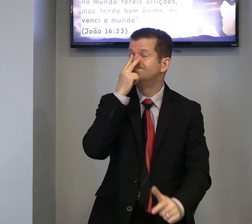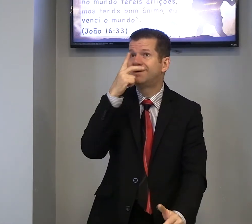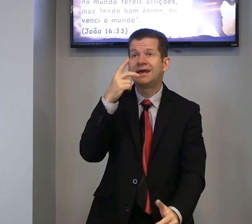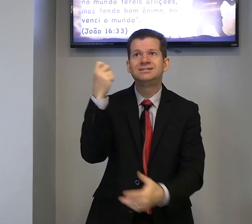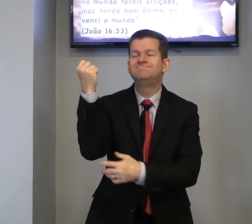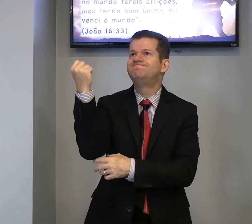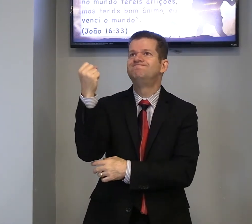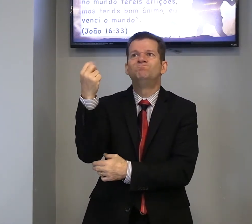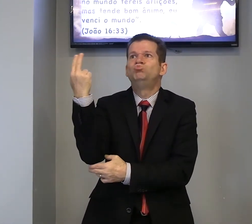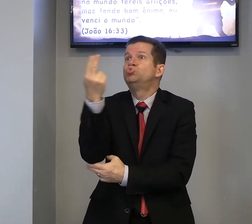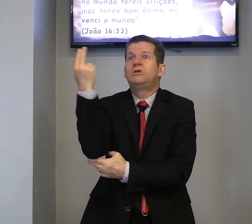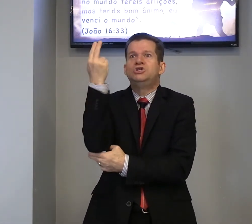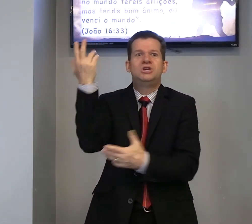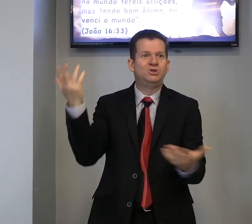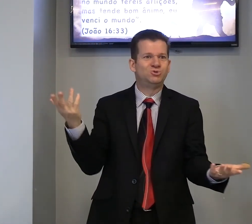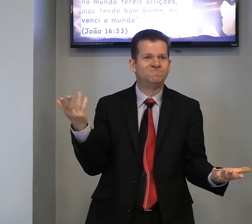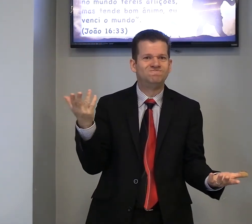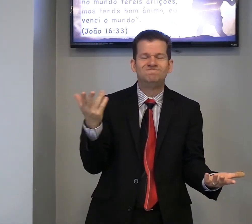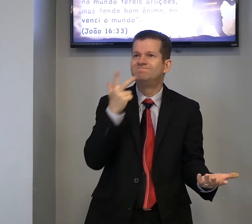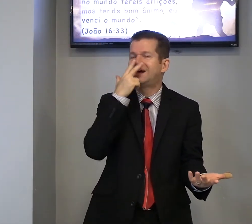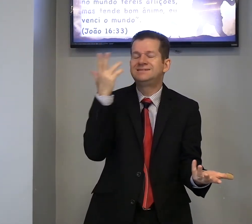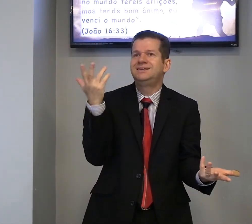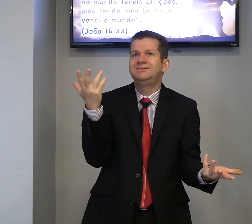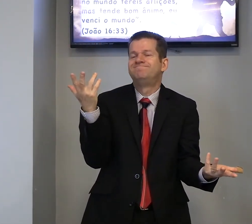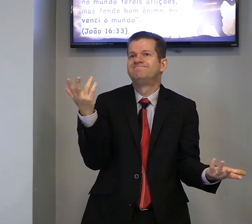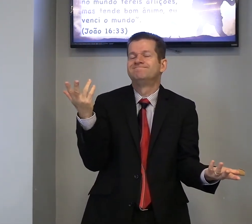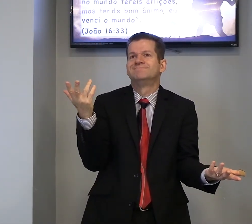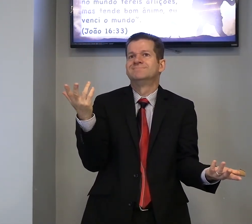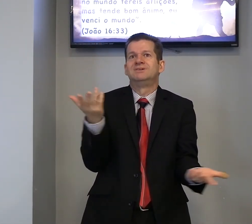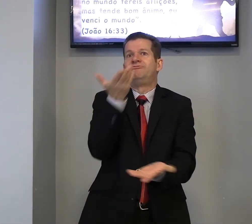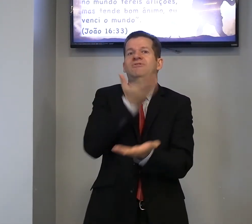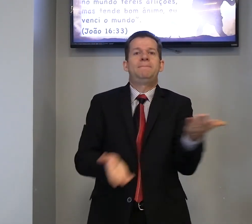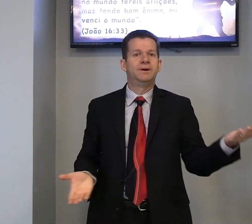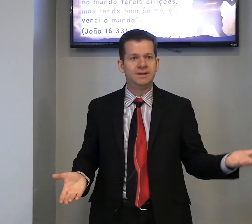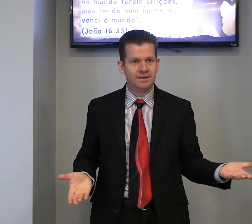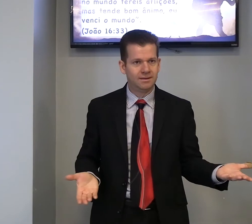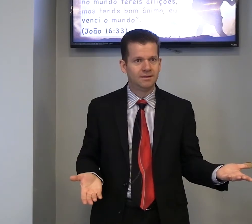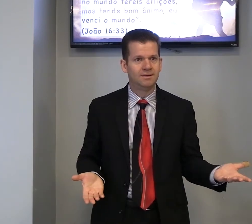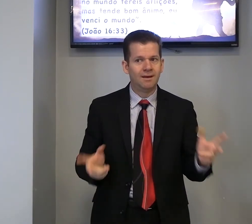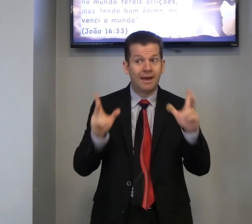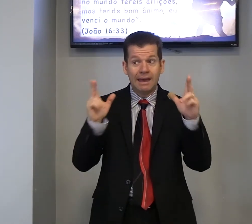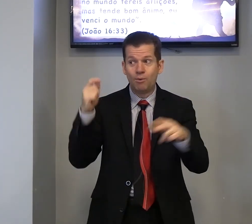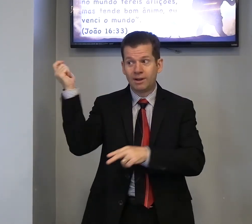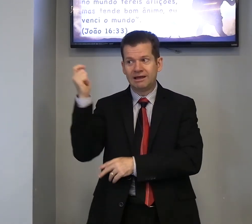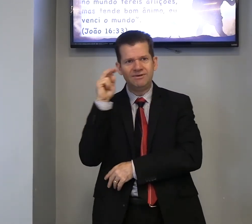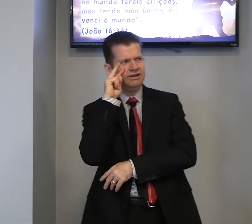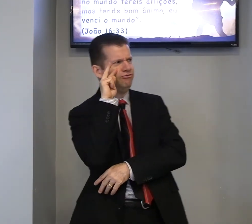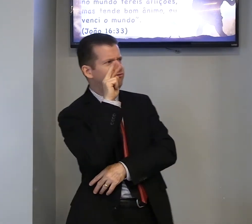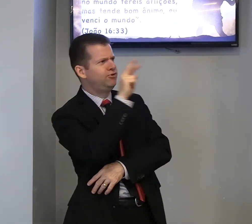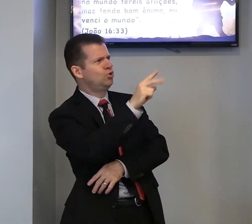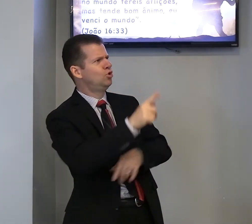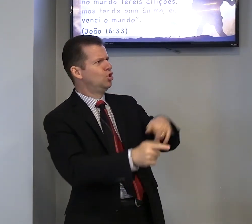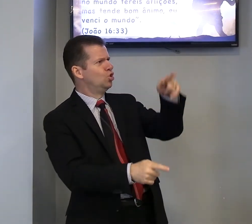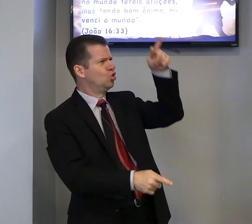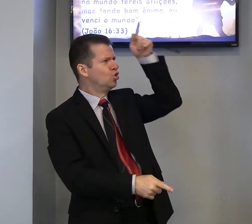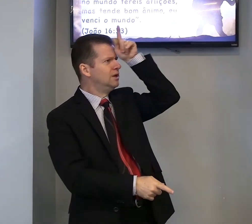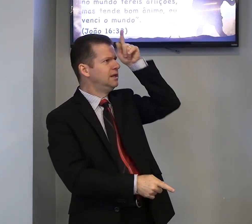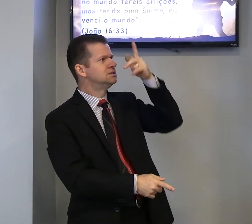parece, não tem jeito, parece que, vai perder, é igual, da abelha, viu, Golias,